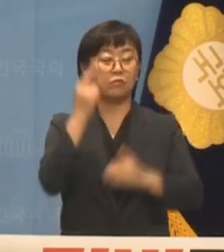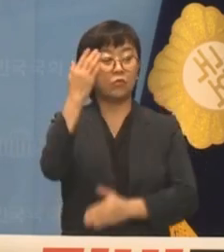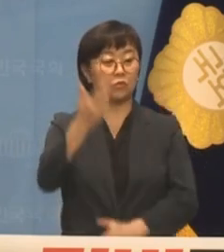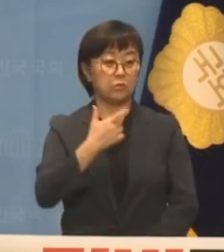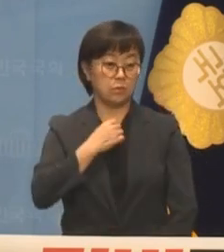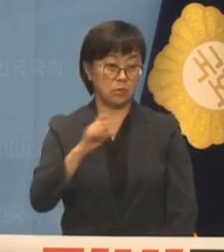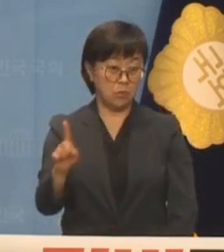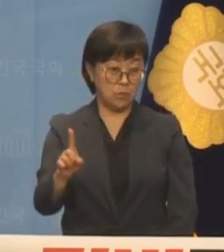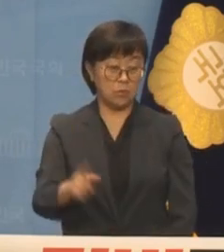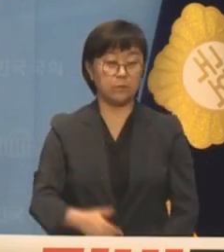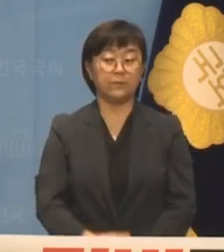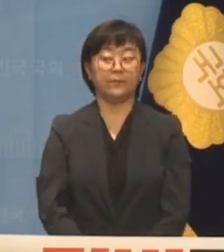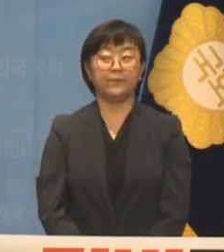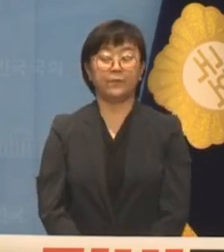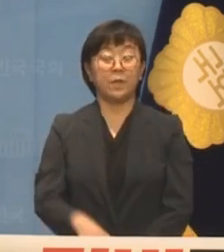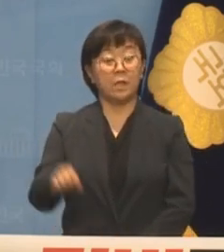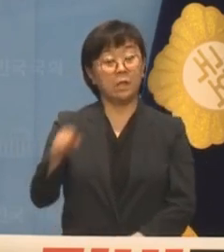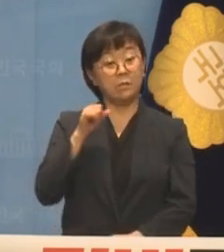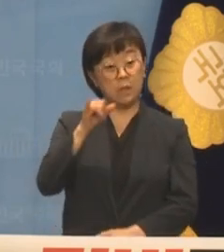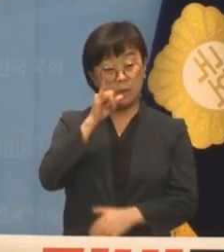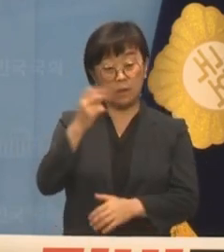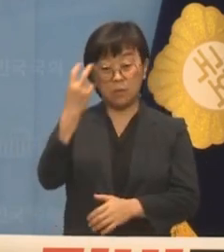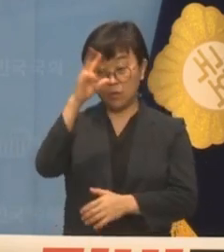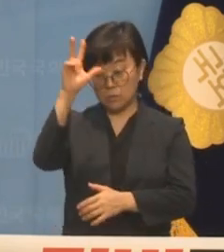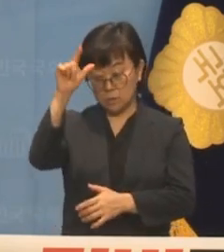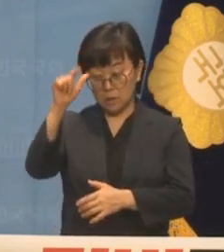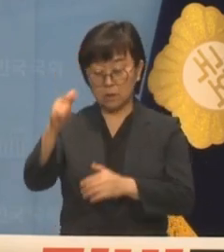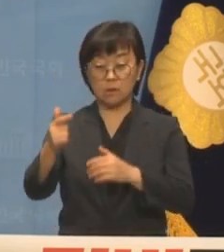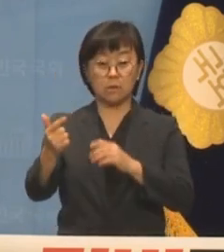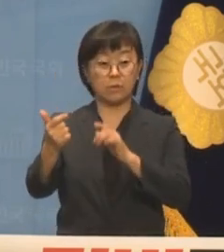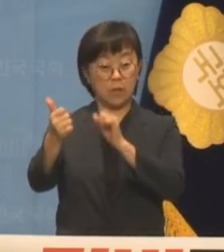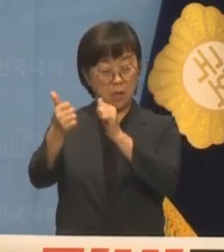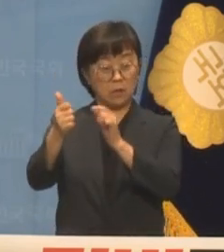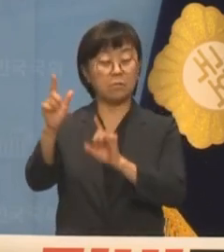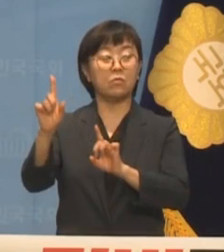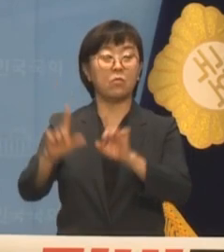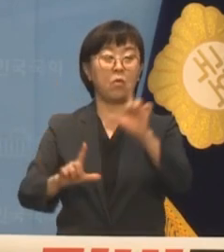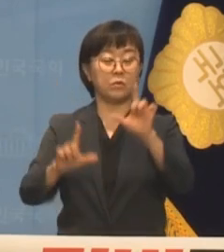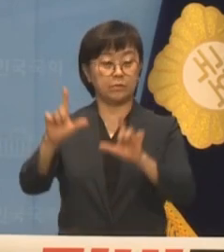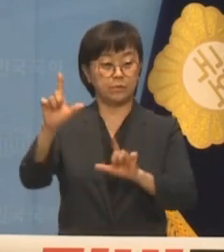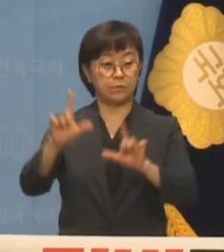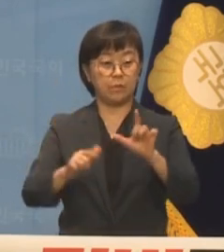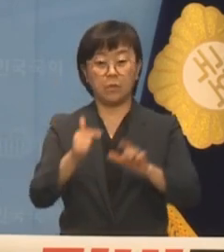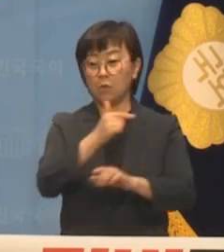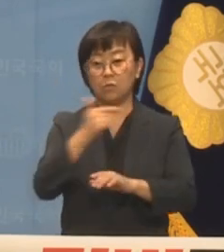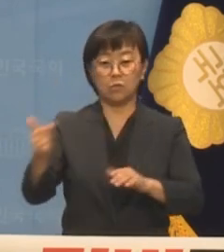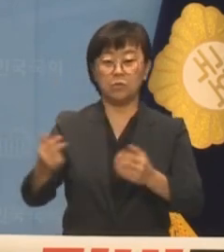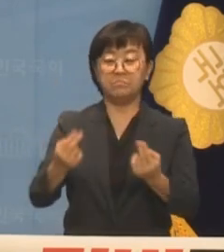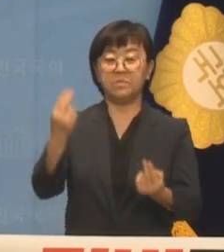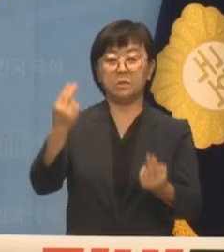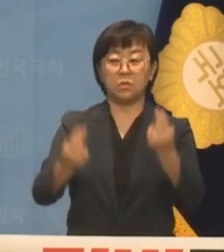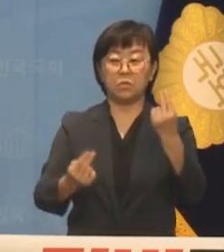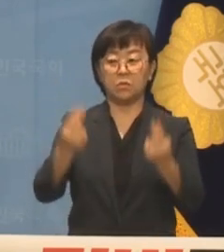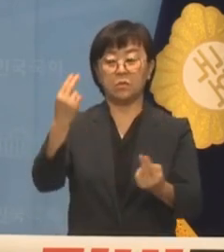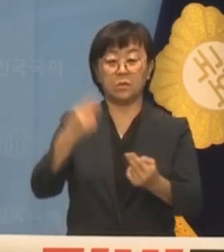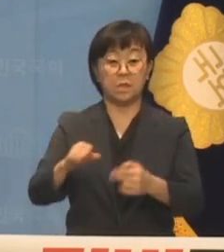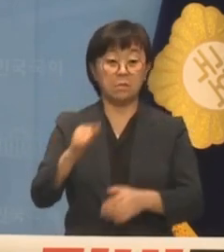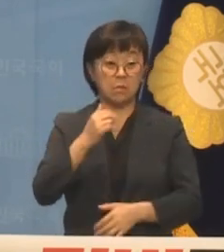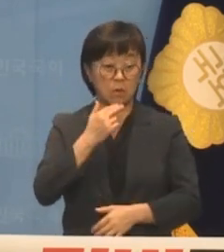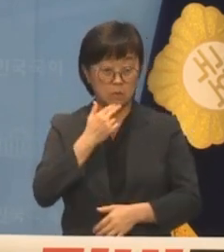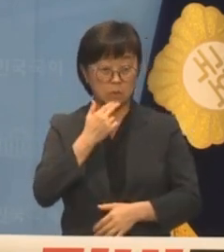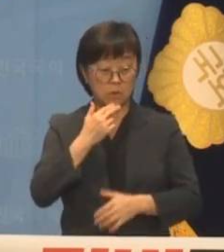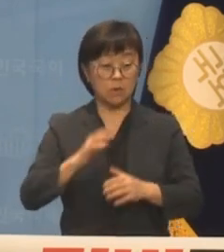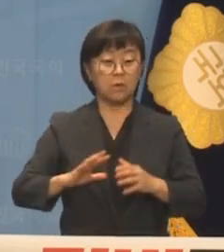힘있는 검찰을 대하는 모습과는 너무나 대조적으로 힘이 없는